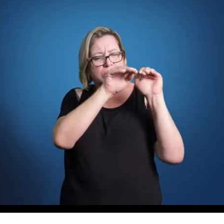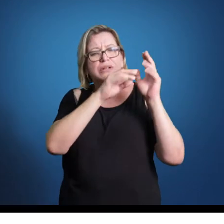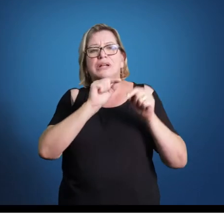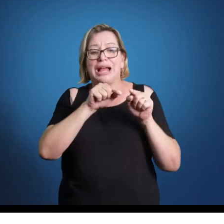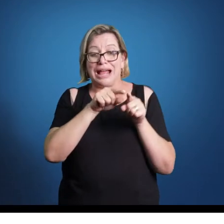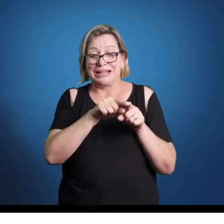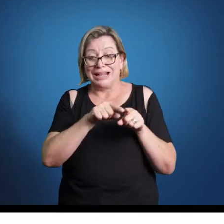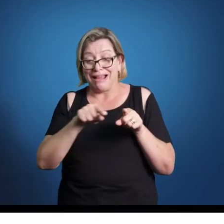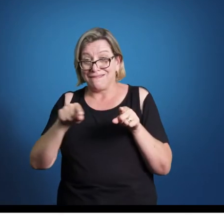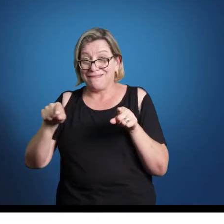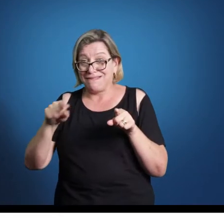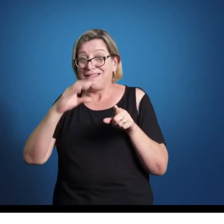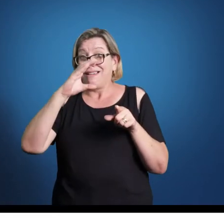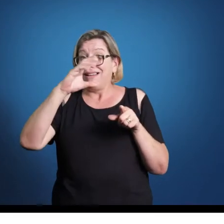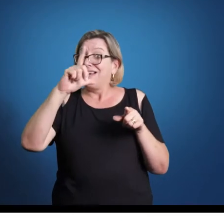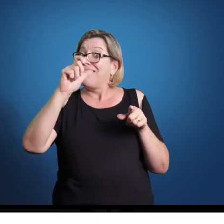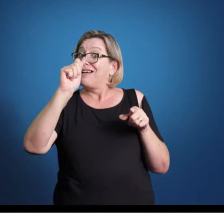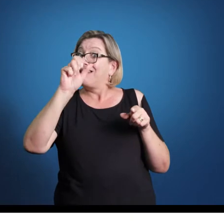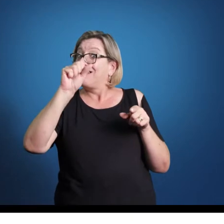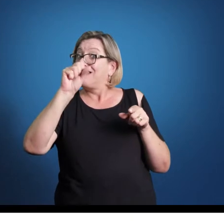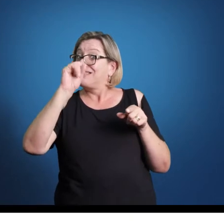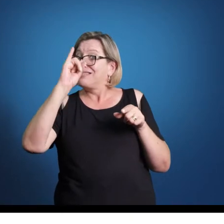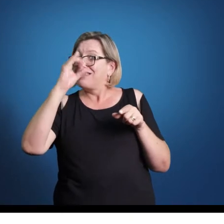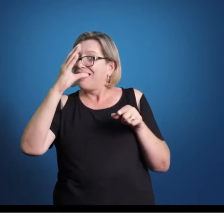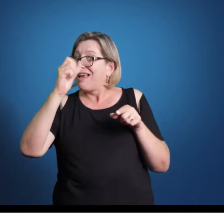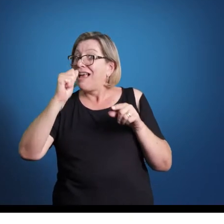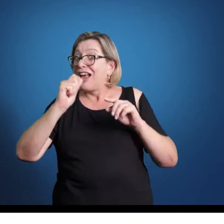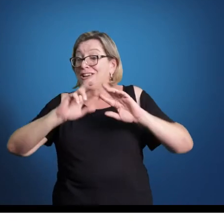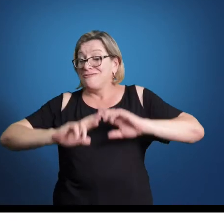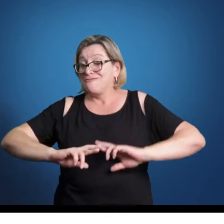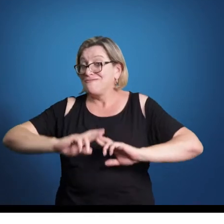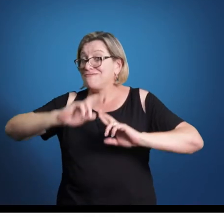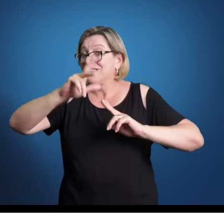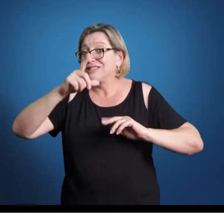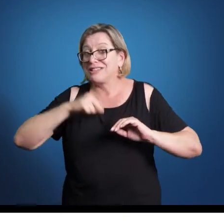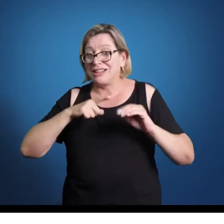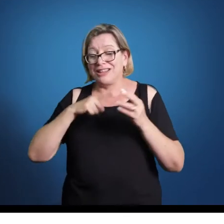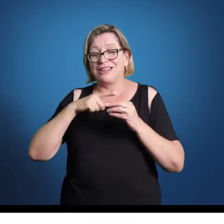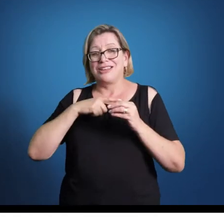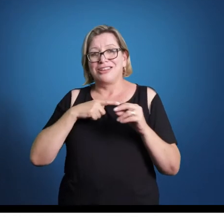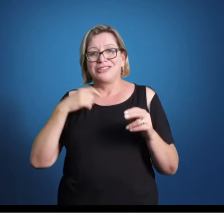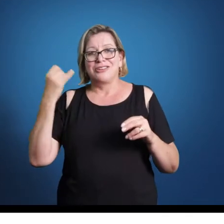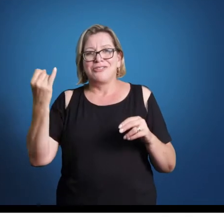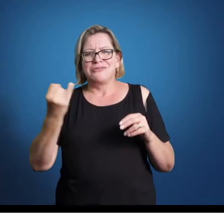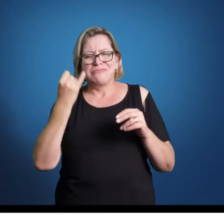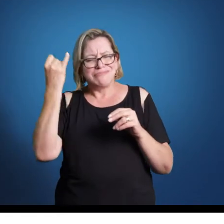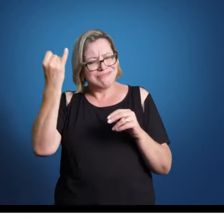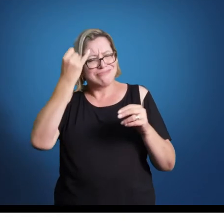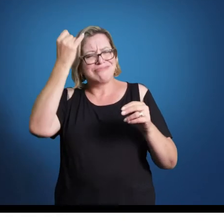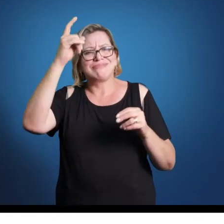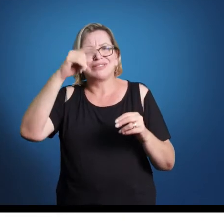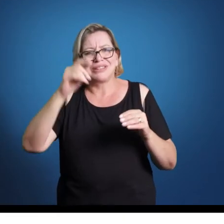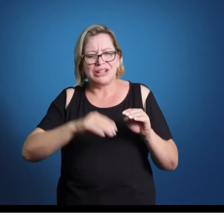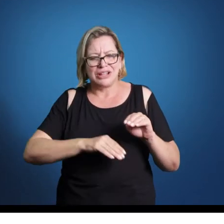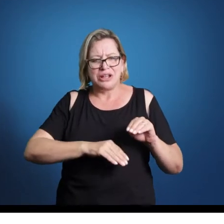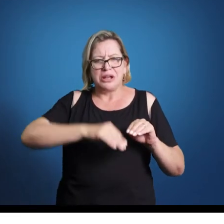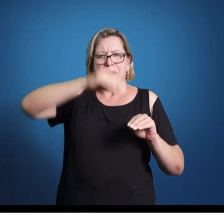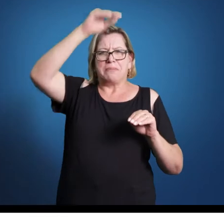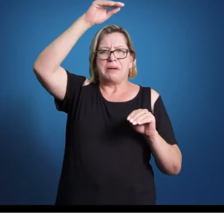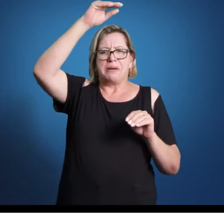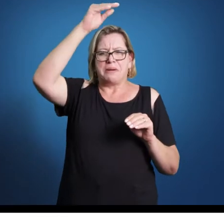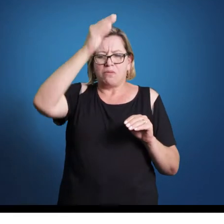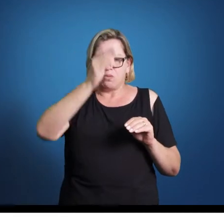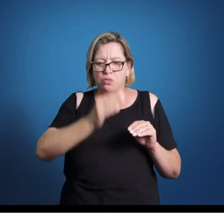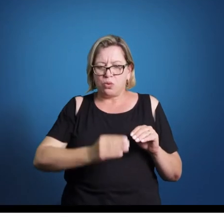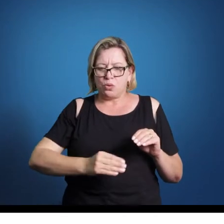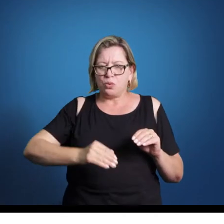trabalha claramente com contraste. Uma das coisas mais interessantes para um compositor do classismo era o contraste. Ou seja, parar do nada, fazer uma pausa dramática,